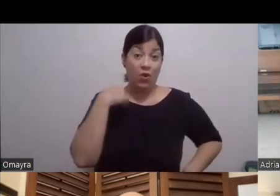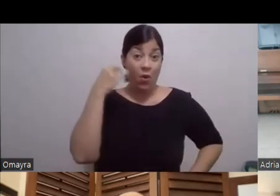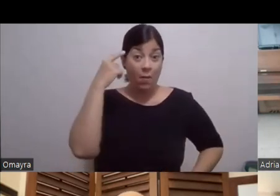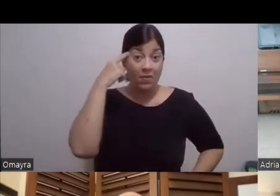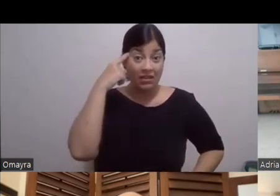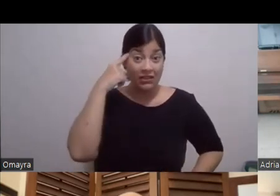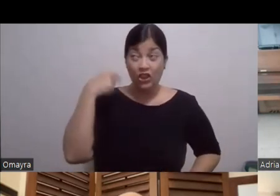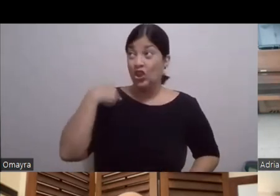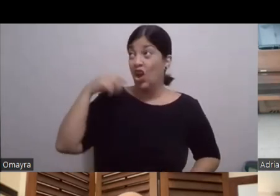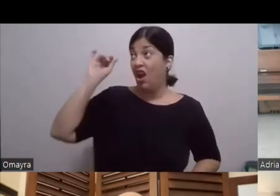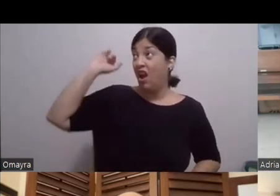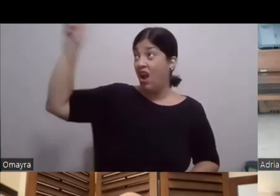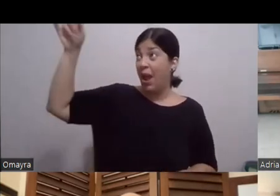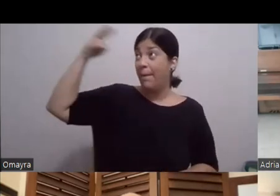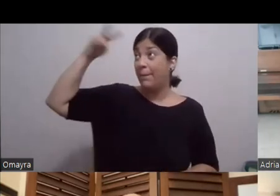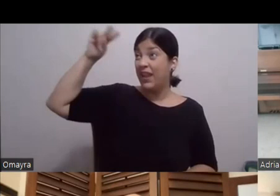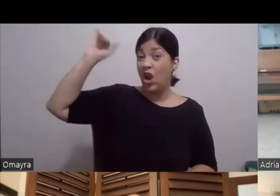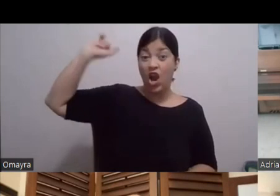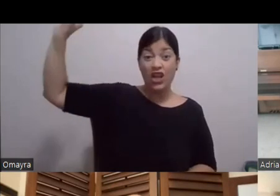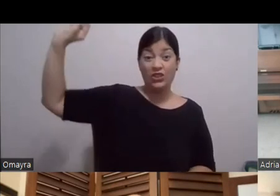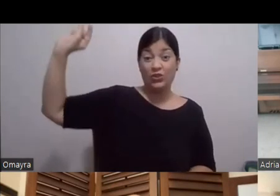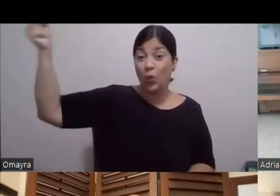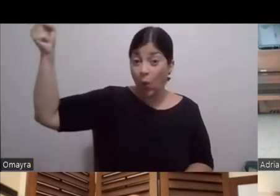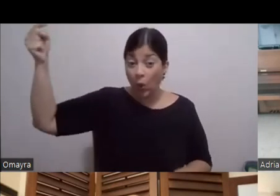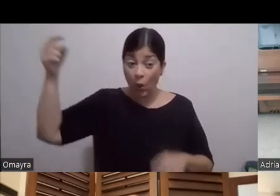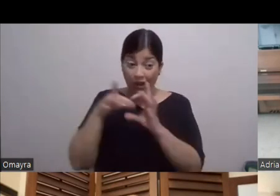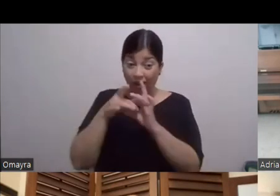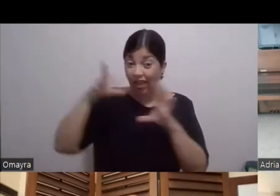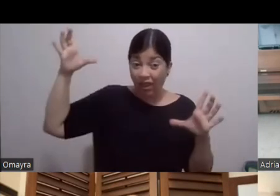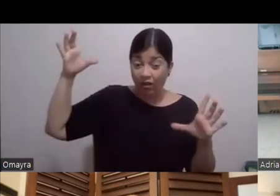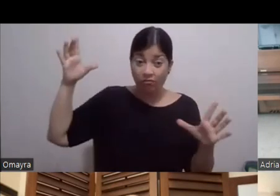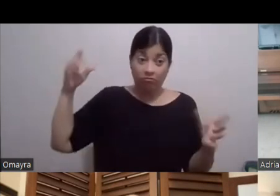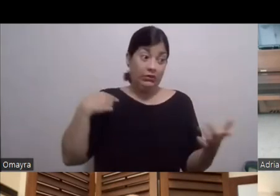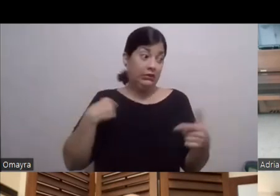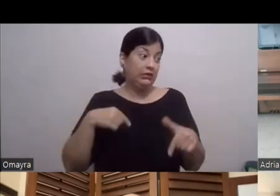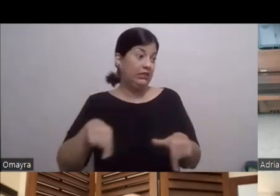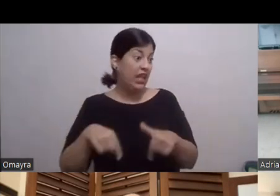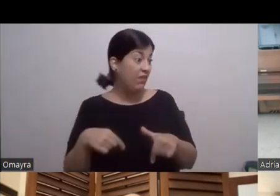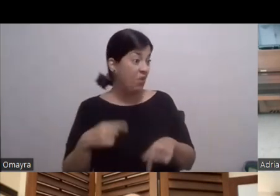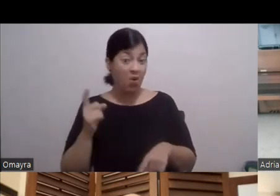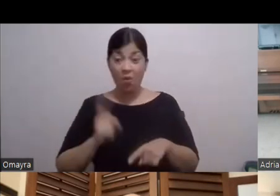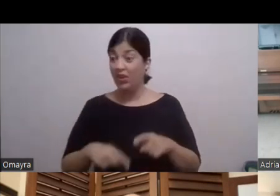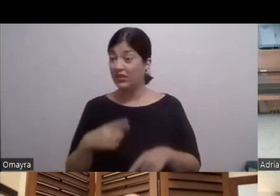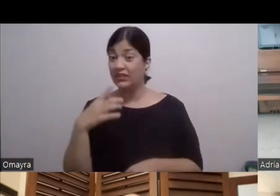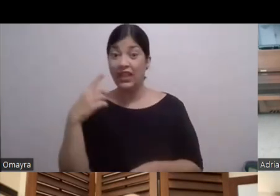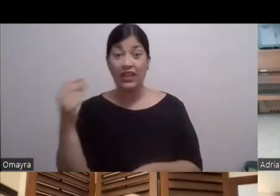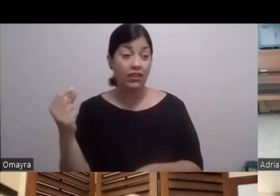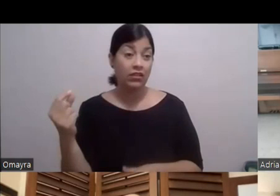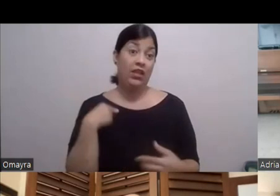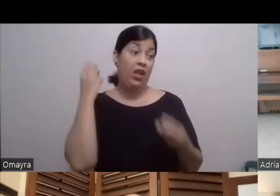alejado de la familia Que hubiera estado yo Muriéndome Aparte de los nervios También por no poder salir Y por la preocupación De estar lejos Así